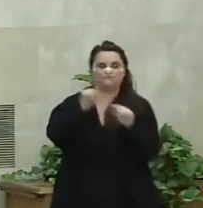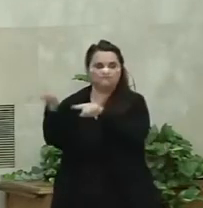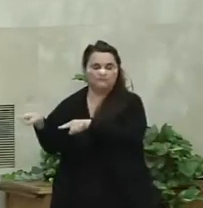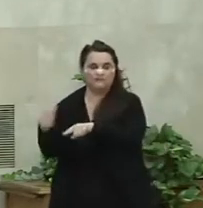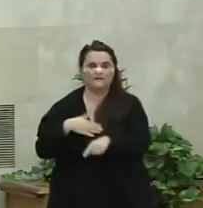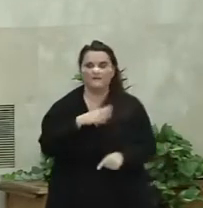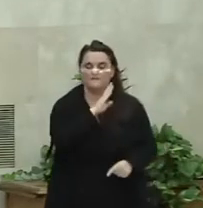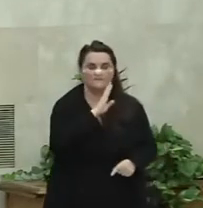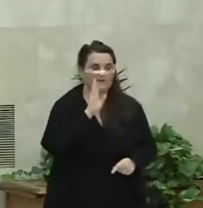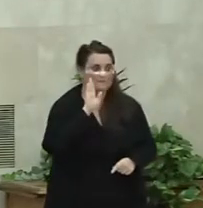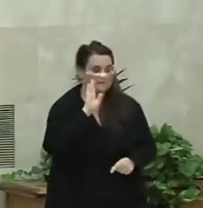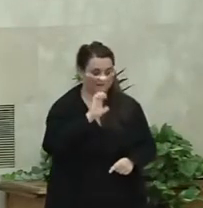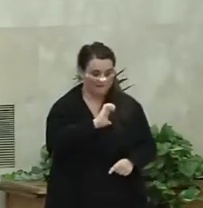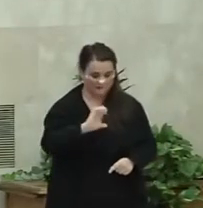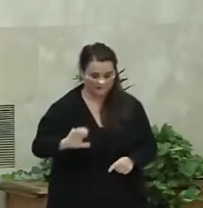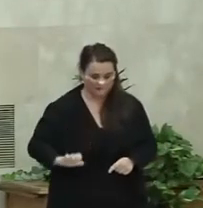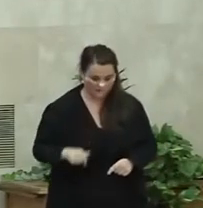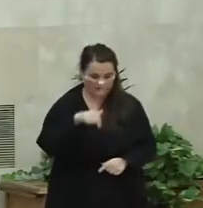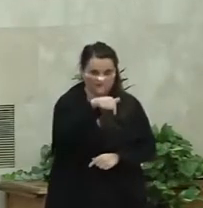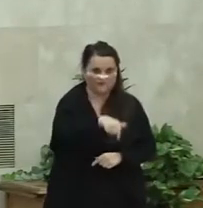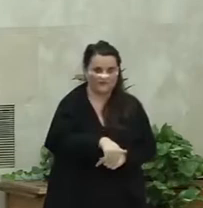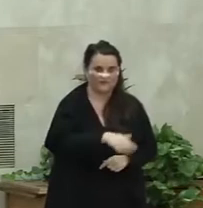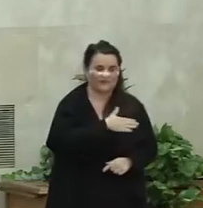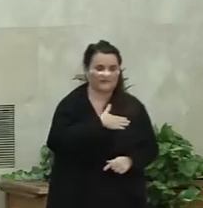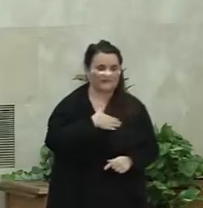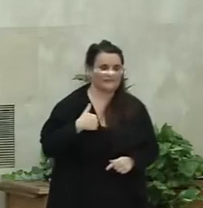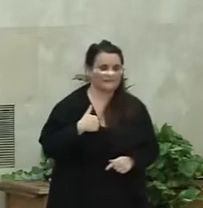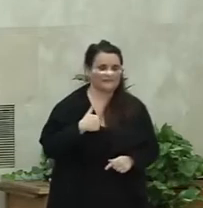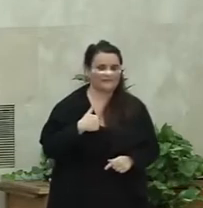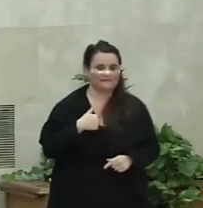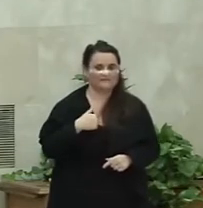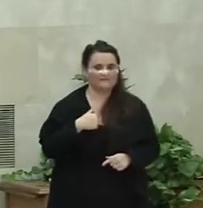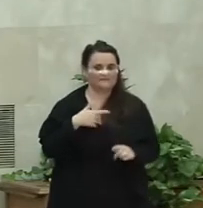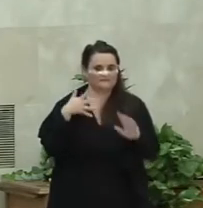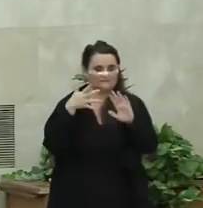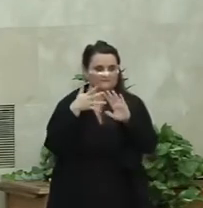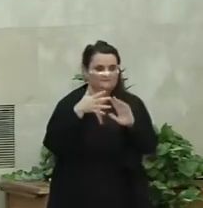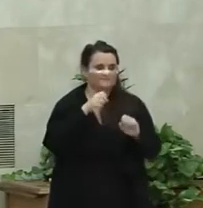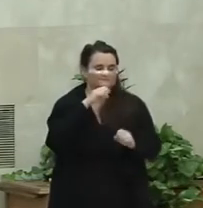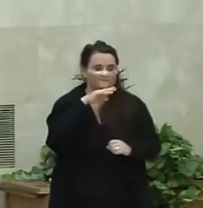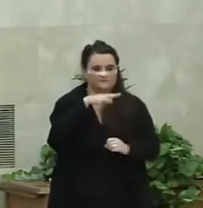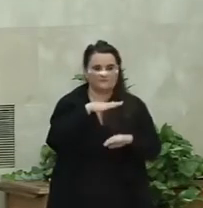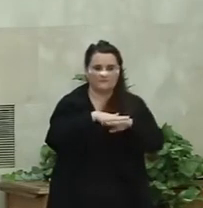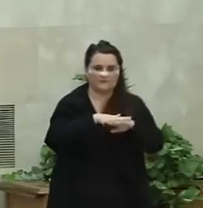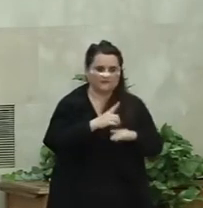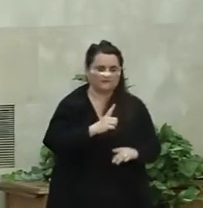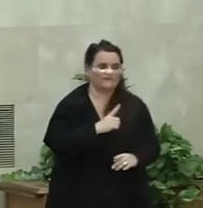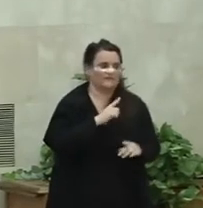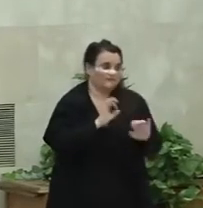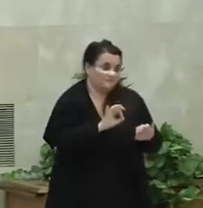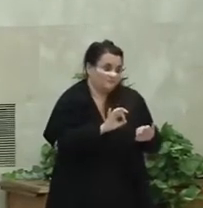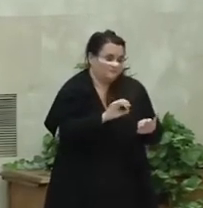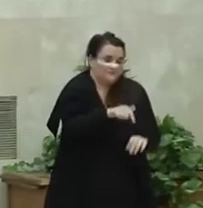madre desde El Salvador hoy ha querido mandar un pequeño mensaje a su hija en un día tan especial.